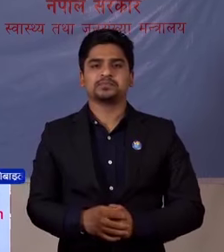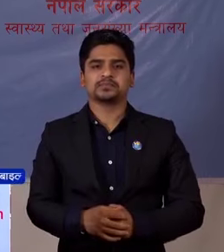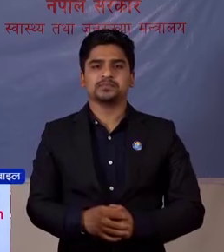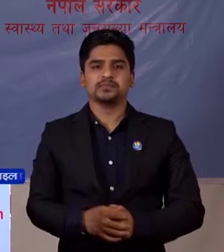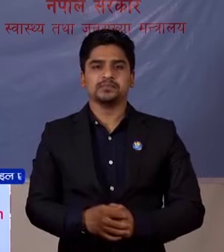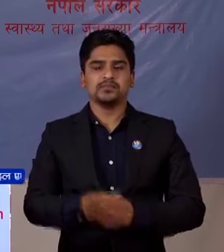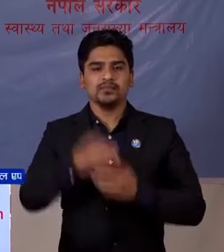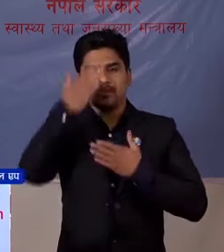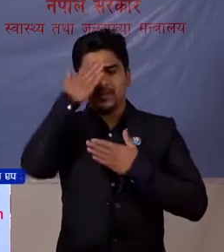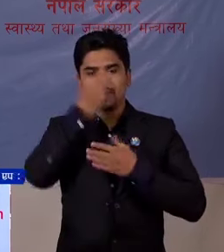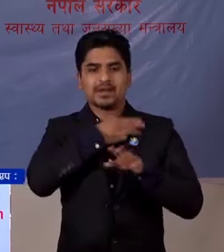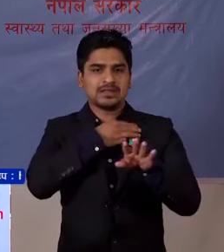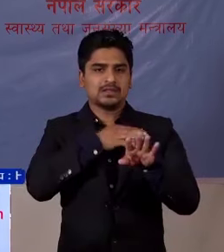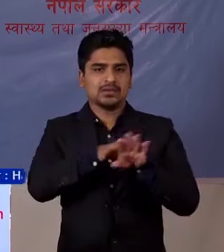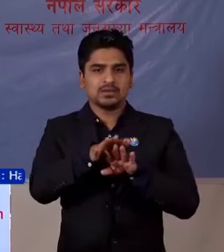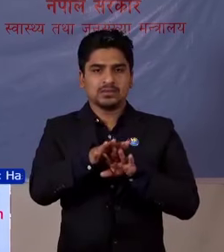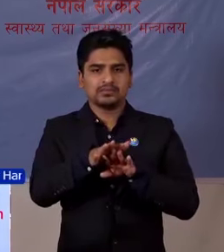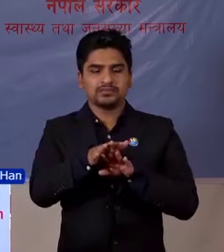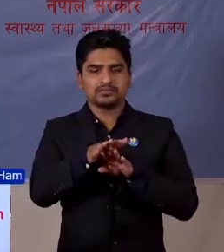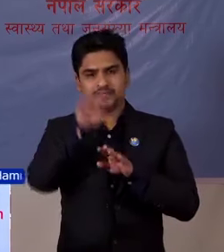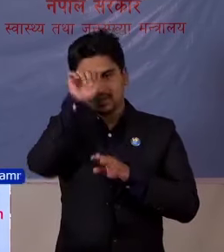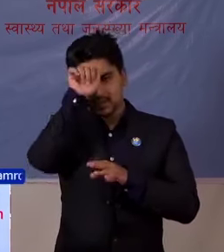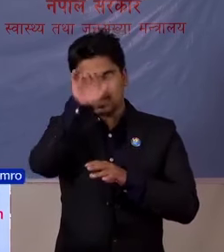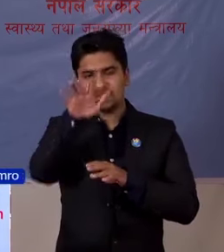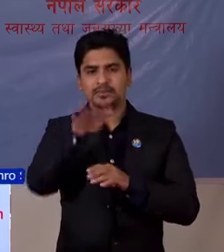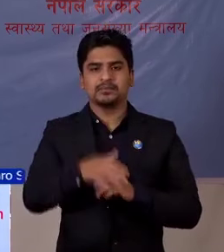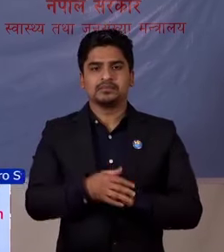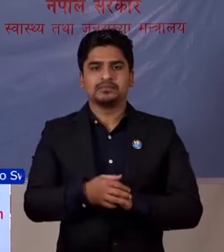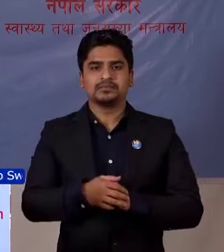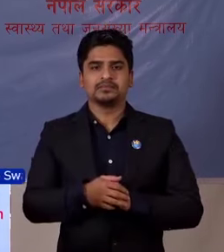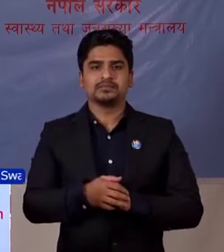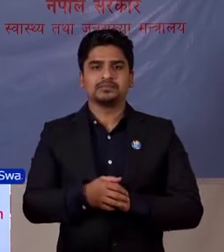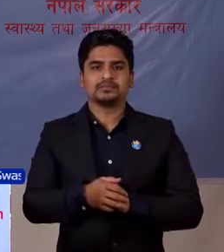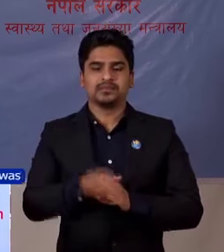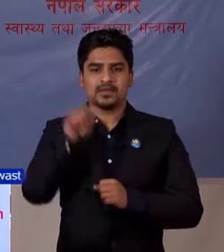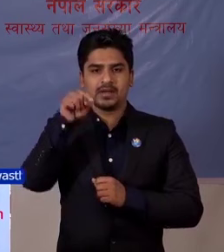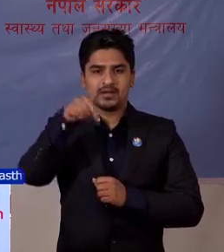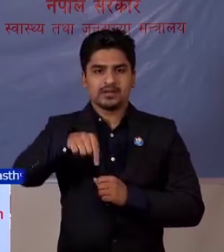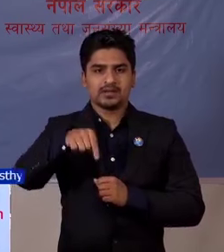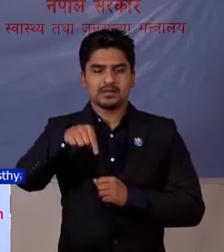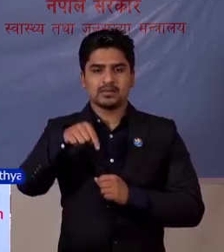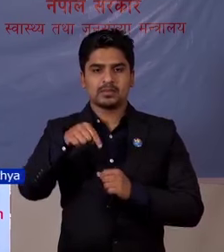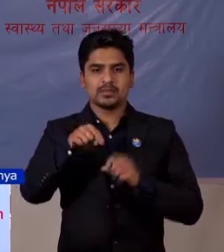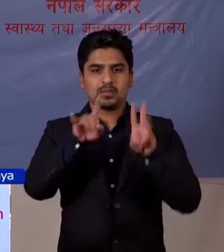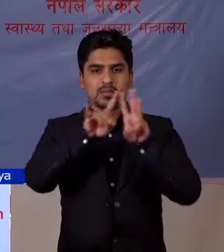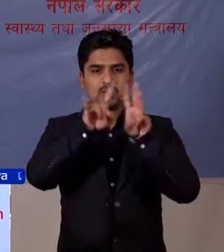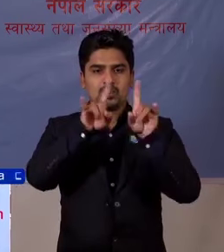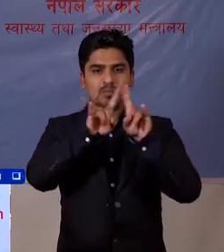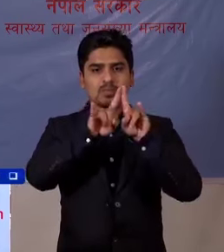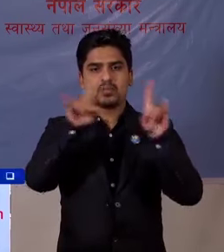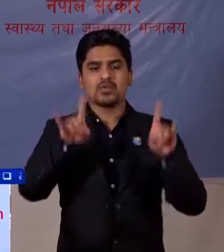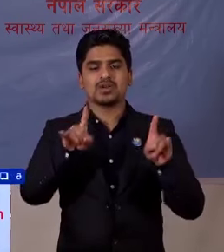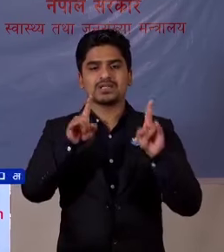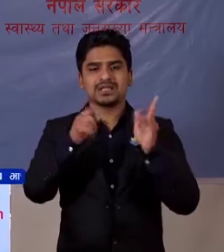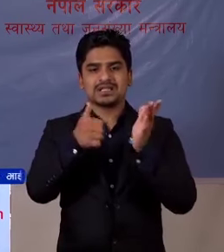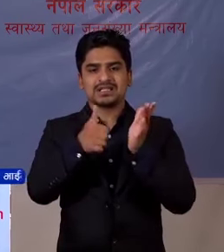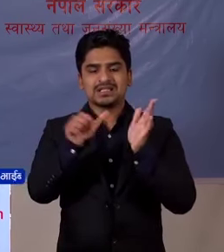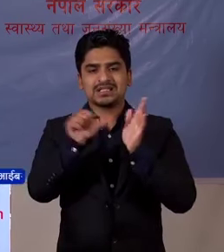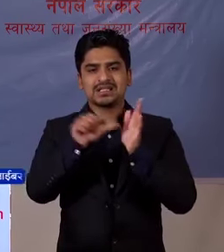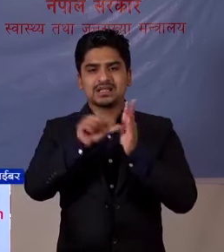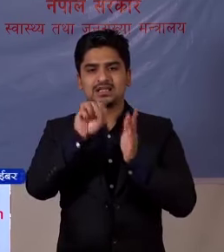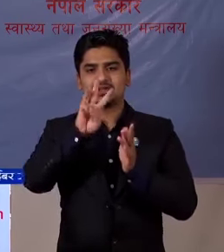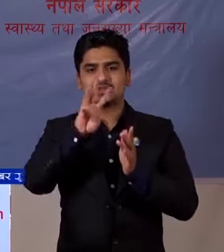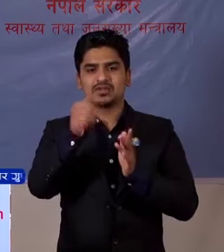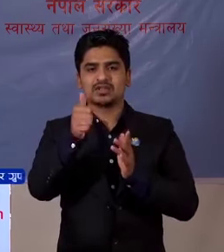संक्रमित व्यक्तियर को विवरंदिन चाहांचु आज पर्षा जिल्ला का 36 बर्ष्य